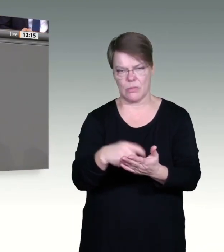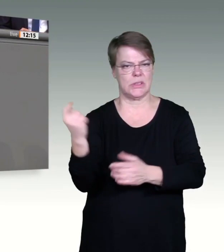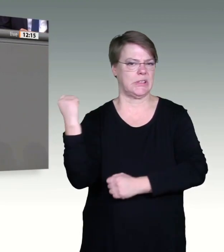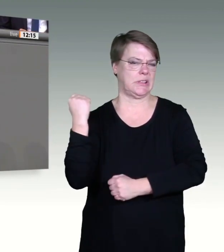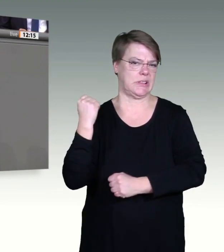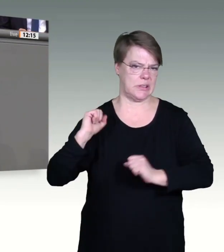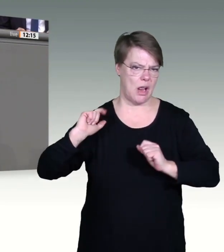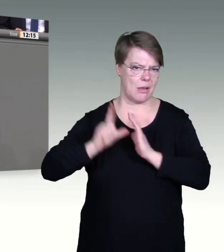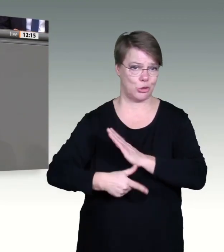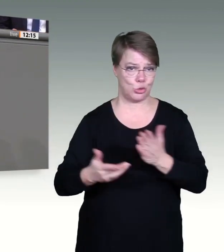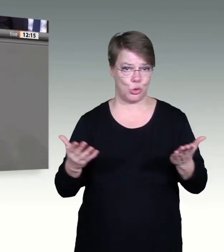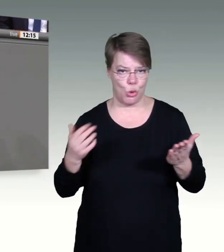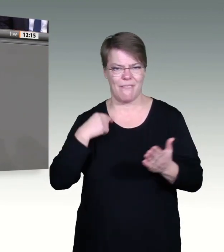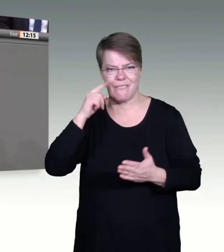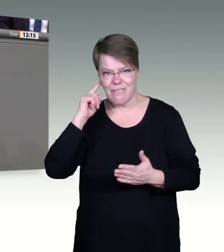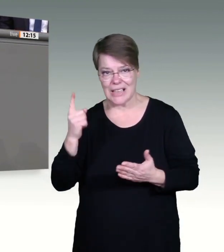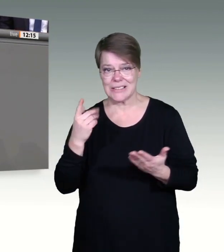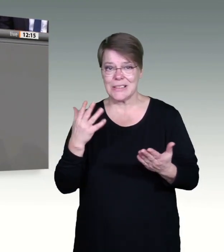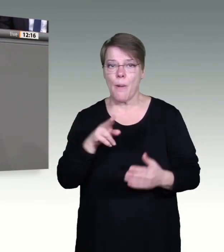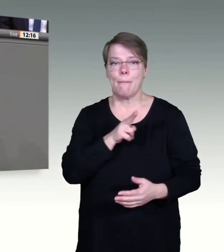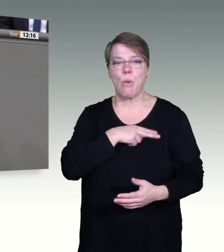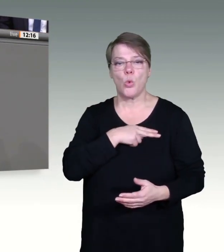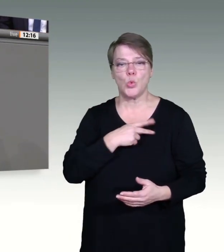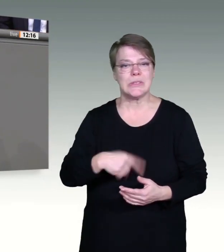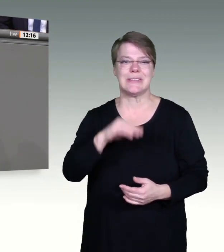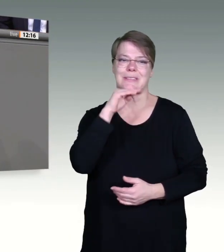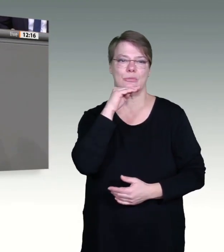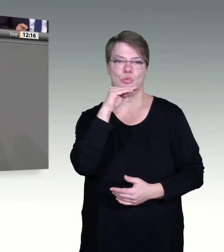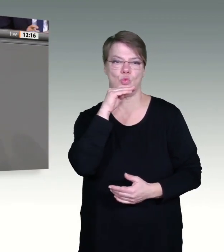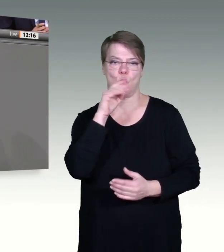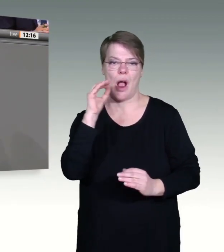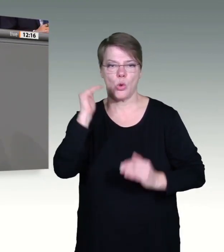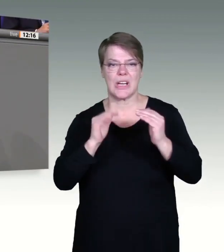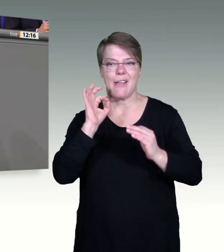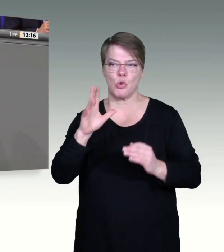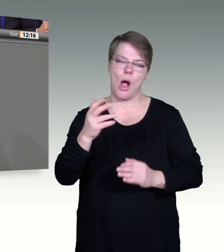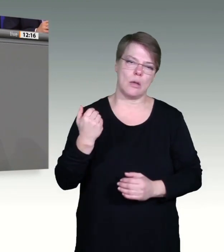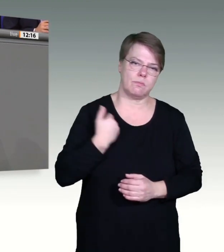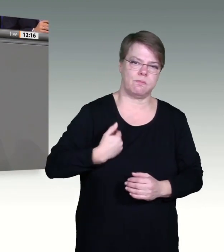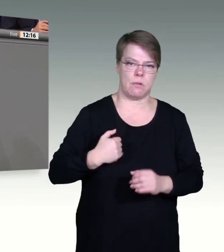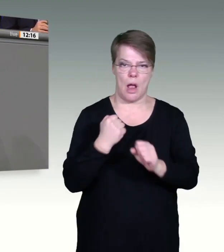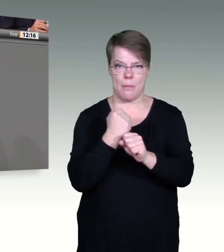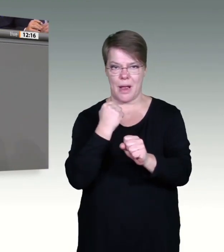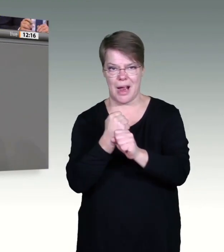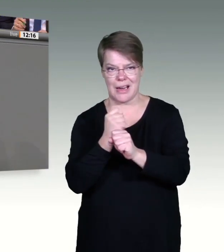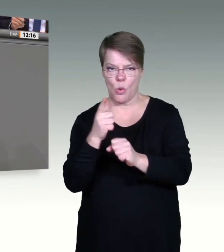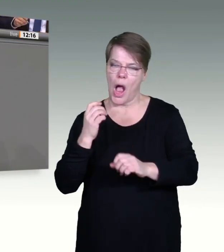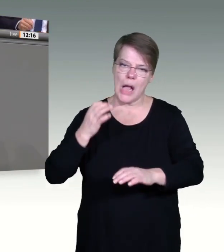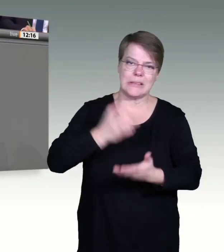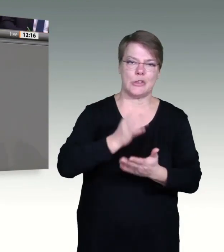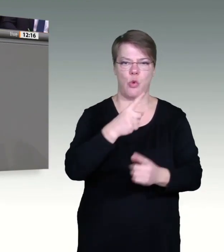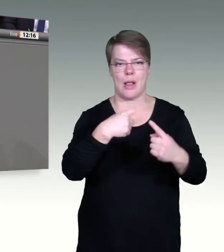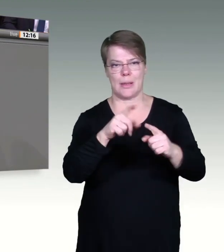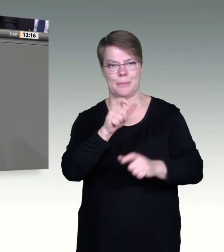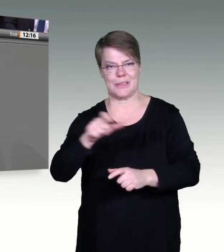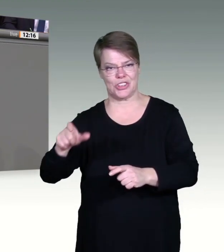schwierigsten Bedingungen über ihre Grenzen gehen, um anderen zu helfen. Deshalb werden wir die Prämie in enger Abstimmung